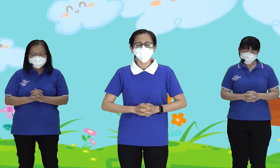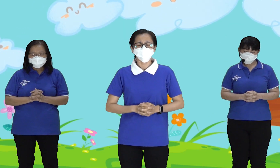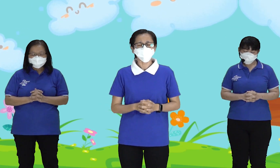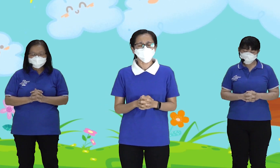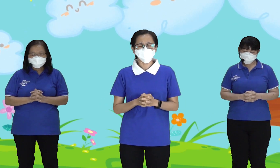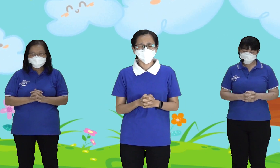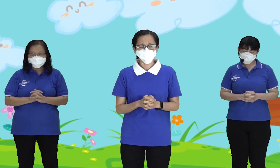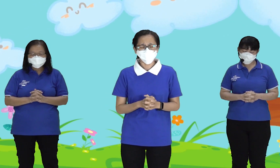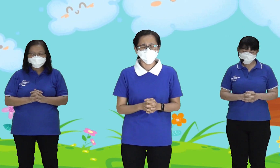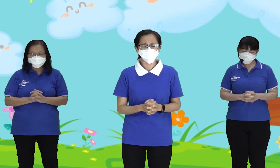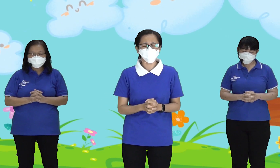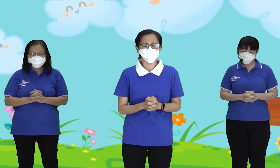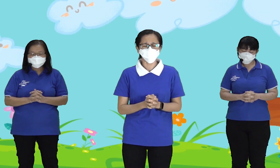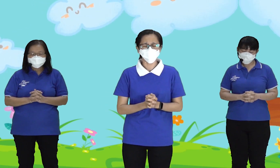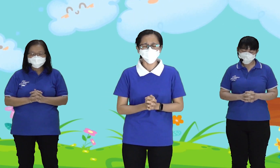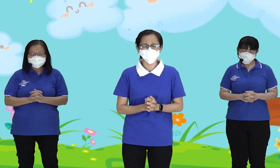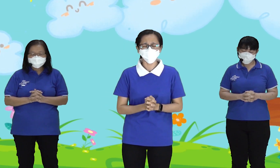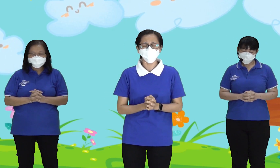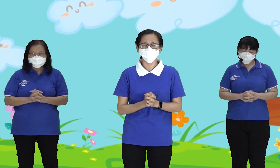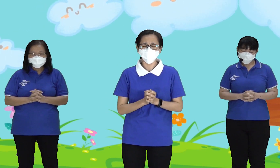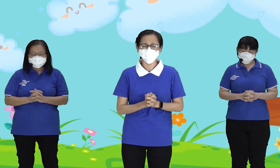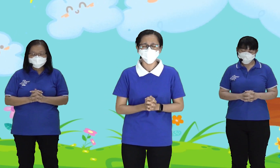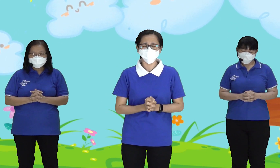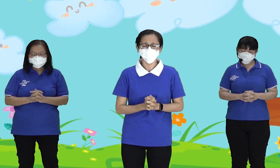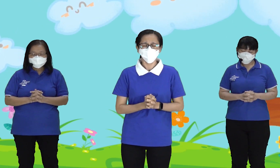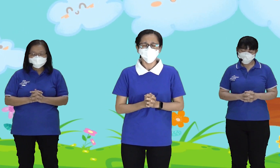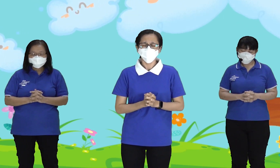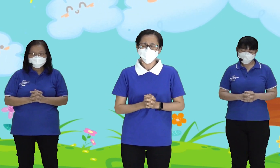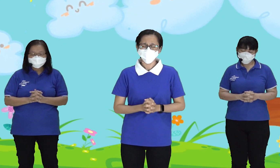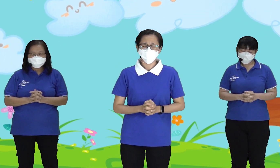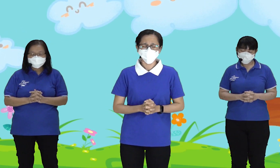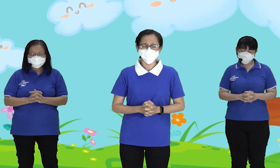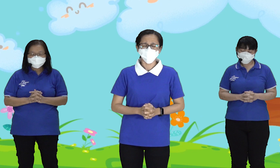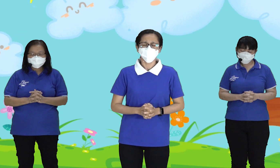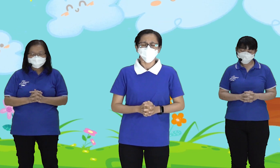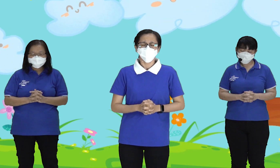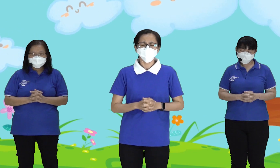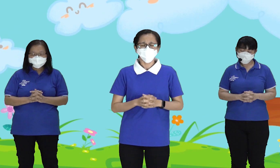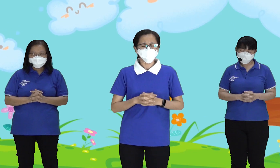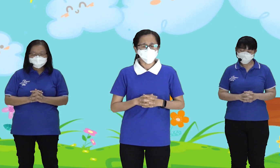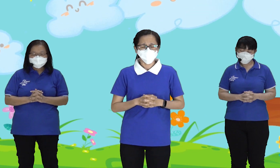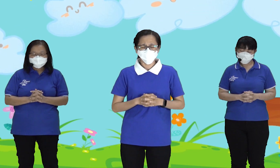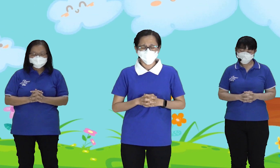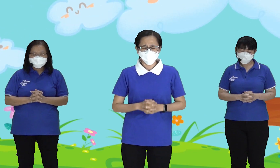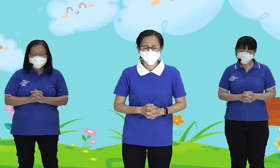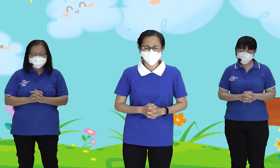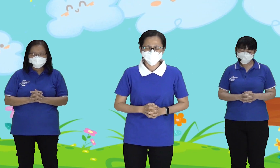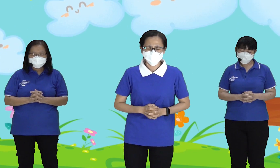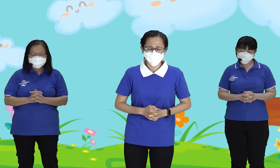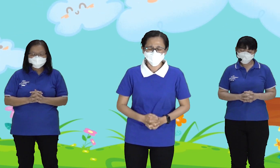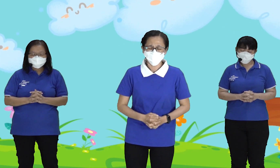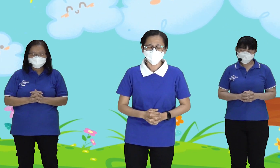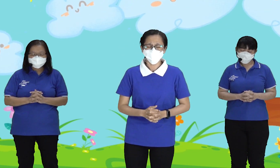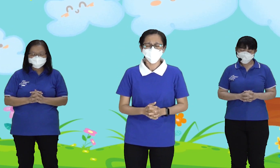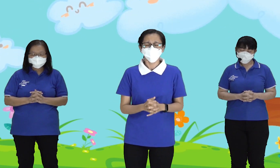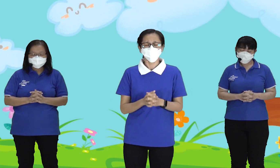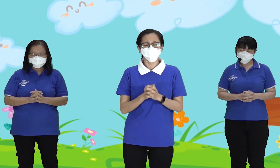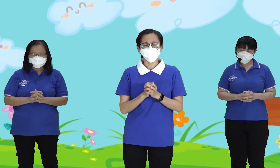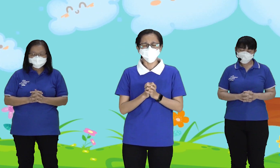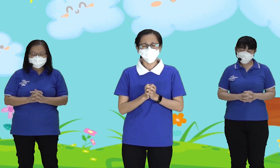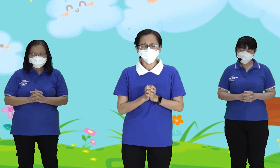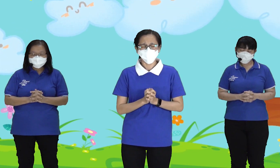Kami Kami Berdoa Tuhan Kiranya Tuhan Yang Memulihkan Bangsa Kami Dan Tuhan Yang Memberkati Bangsa Kami